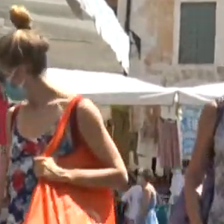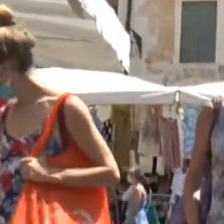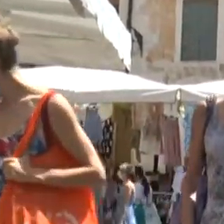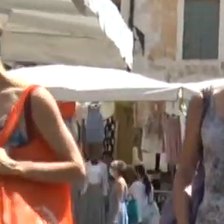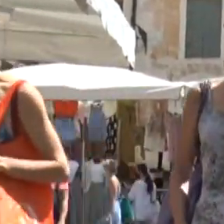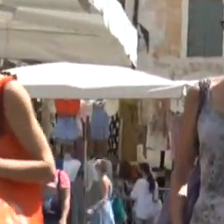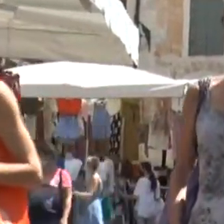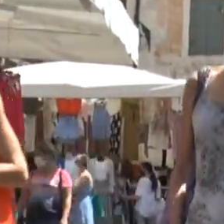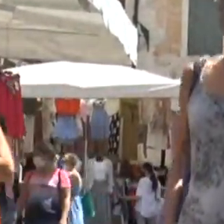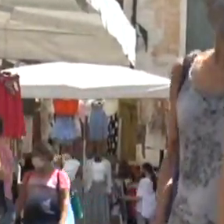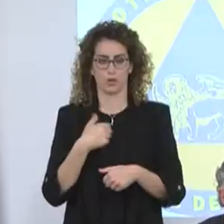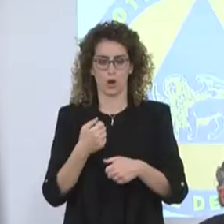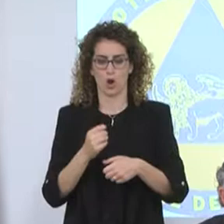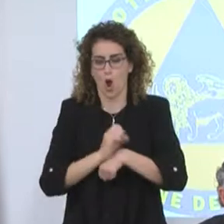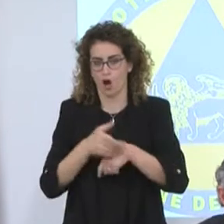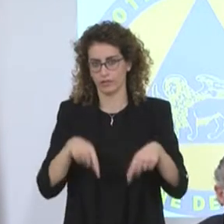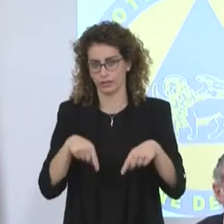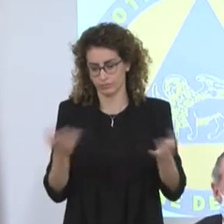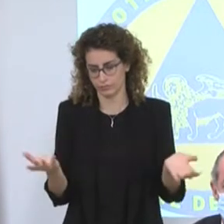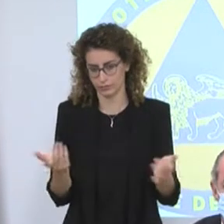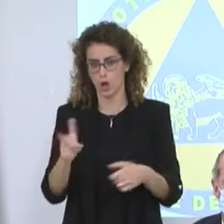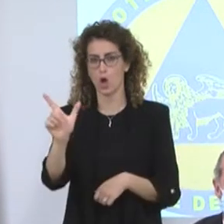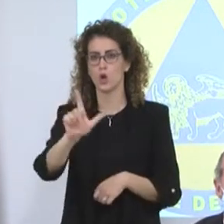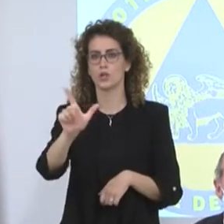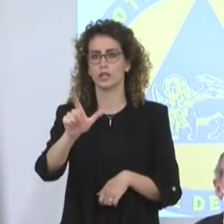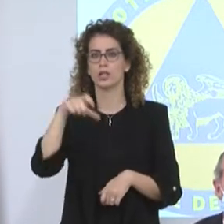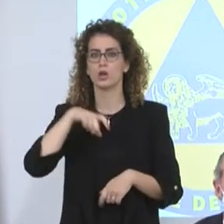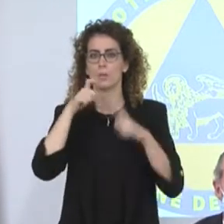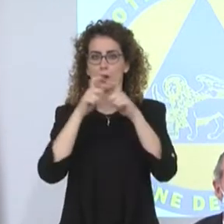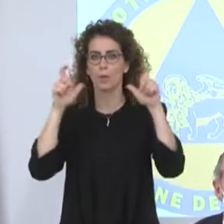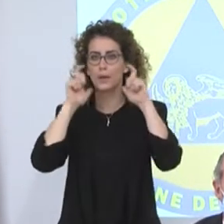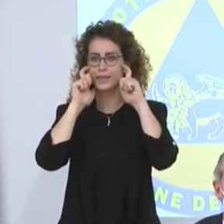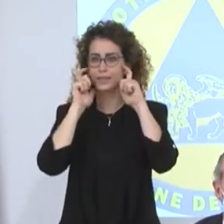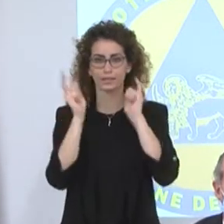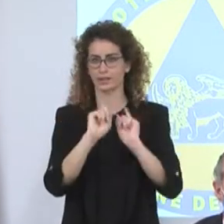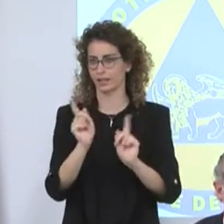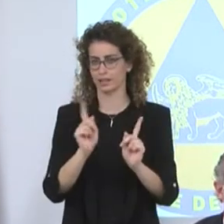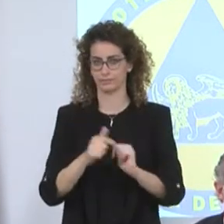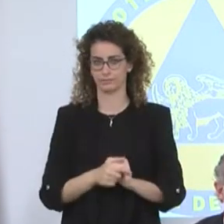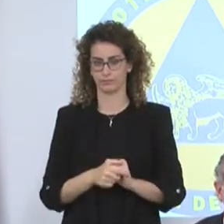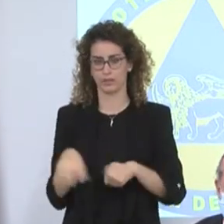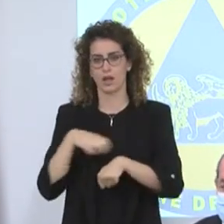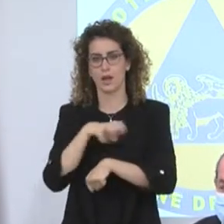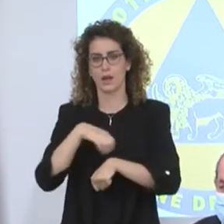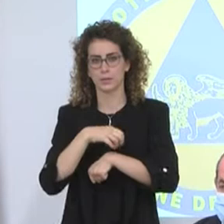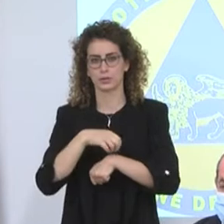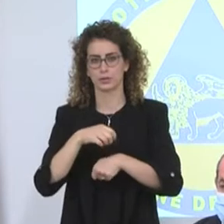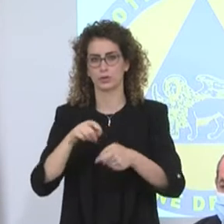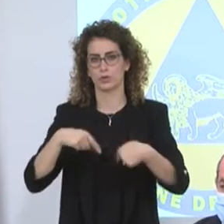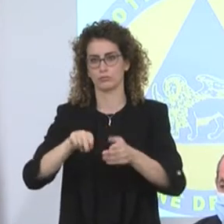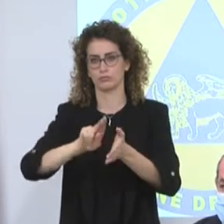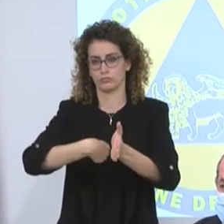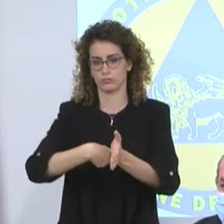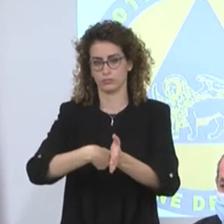accolta con sollievo anche in Veneto. Dal lunedì non c'è più l'obbligo della mascherina. Il ministro ha firmato l'ordinanza